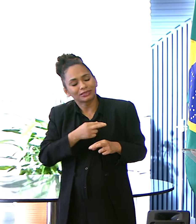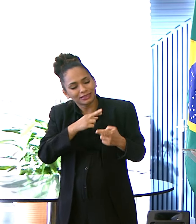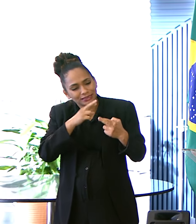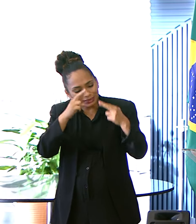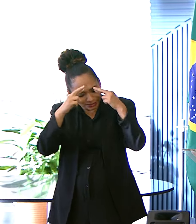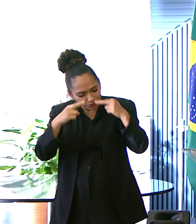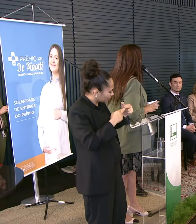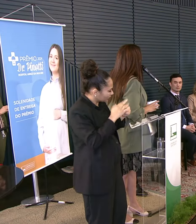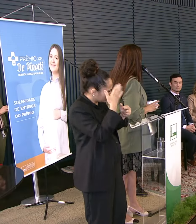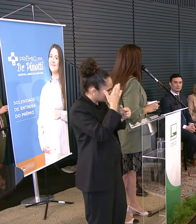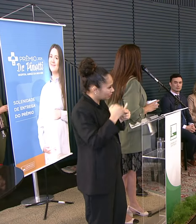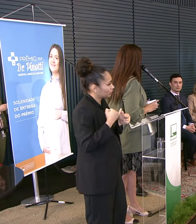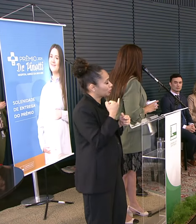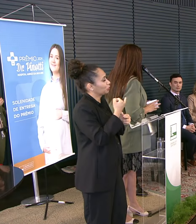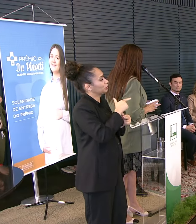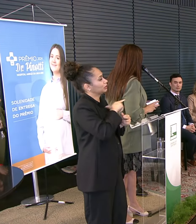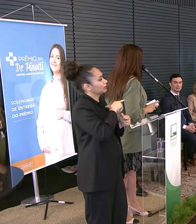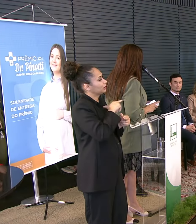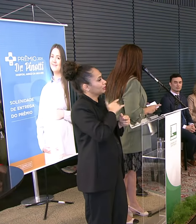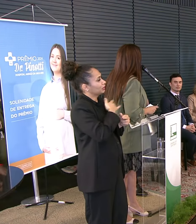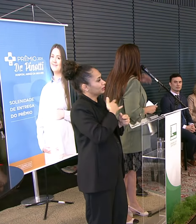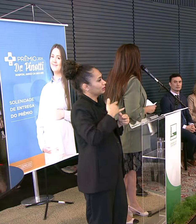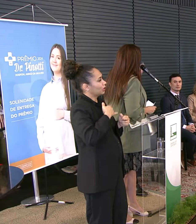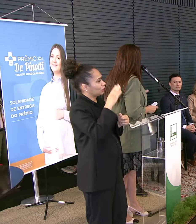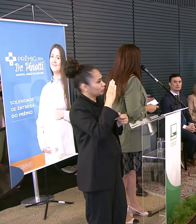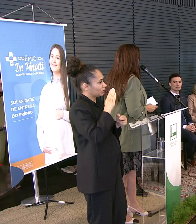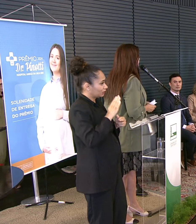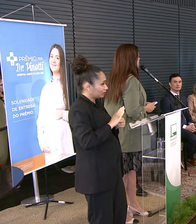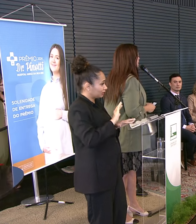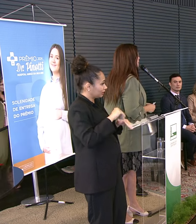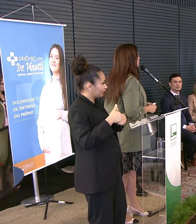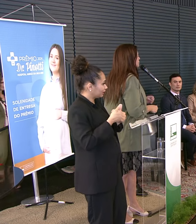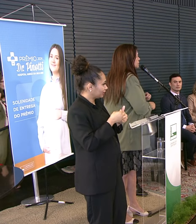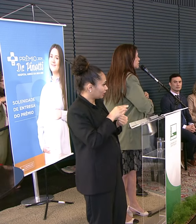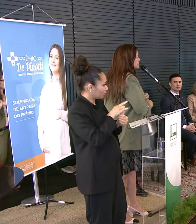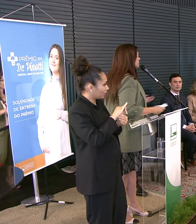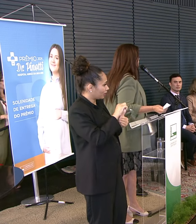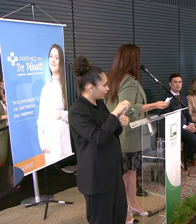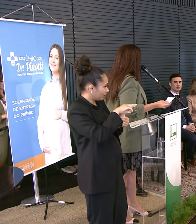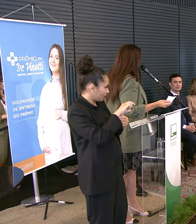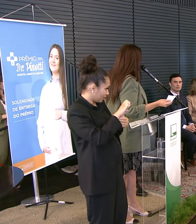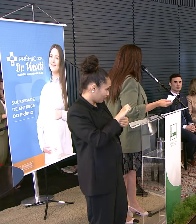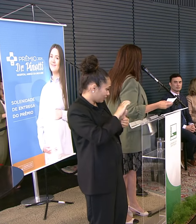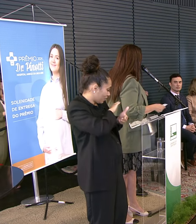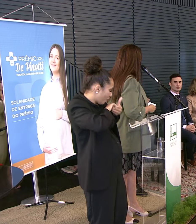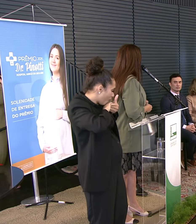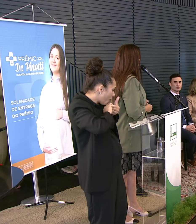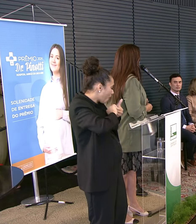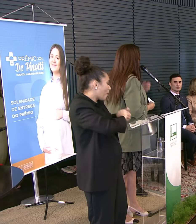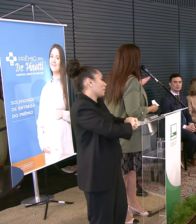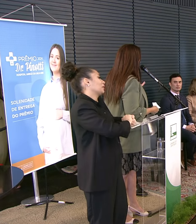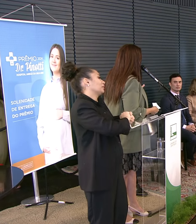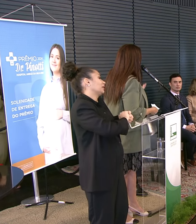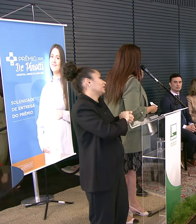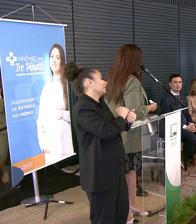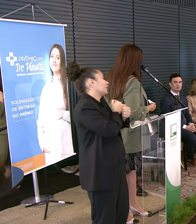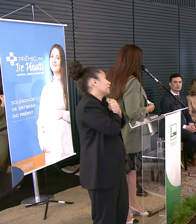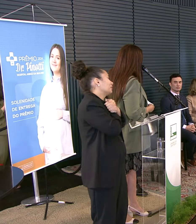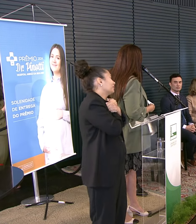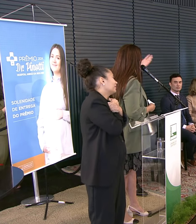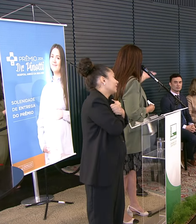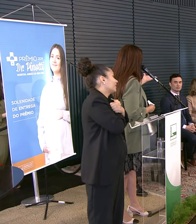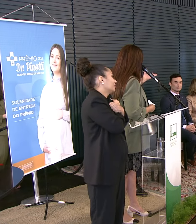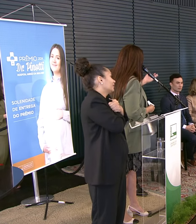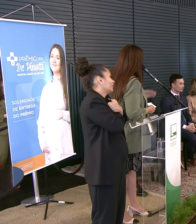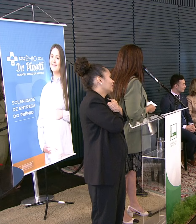Sabemos da importância Que ele teve Para a saúde brasileira Então Mariane e minha Os cumprimentos Meu abraço Abraço